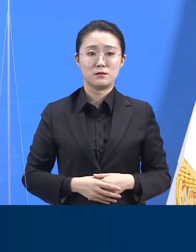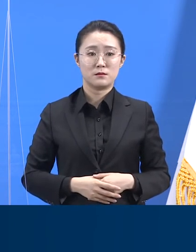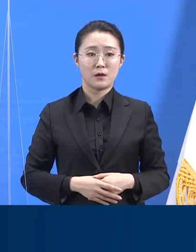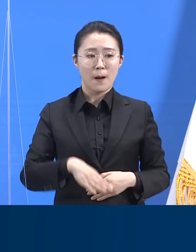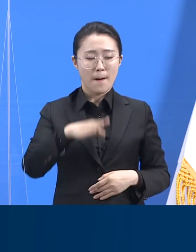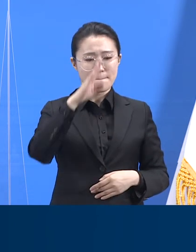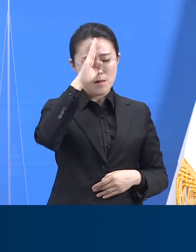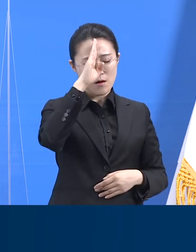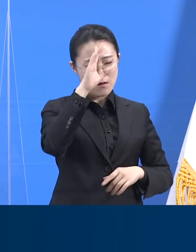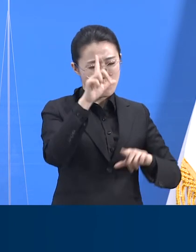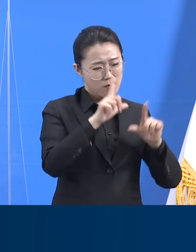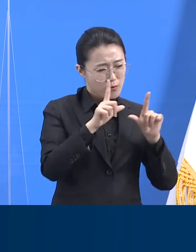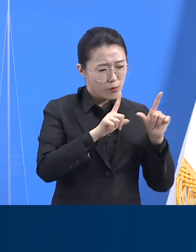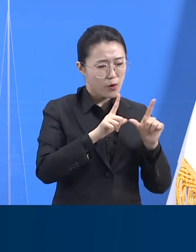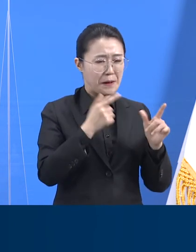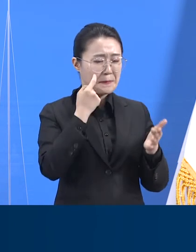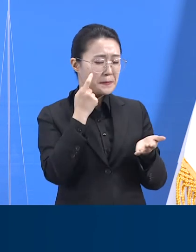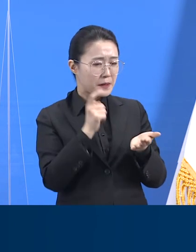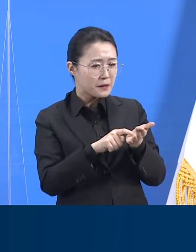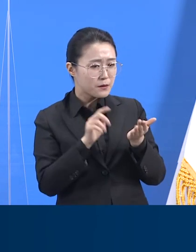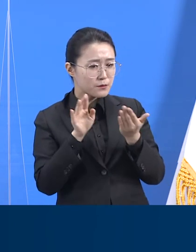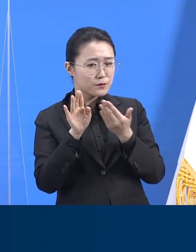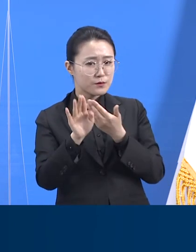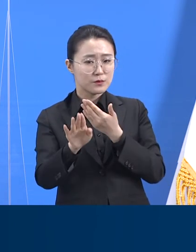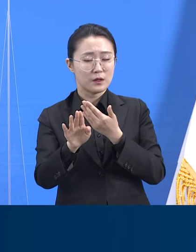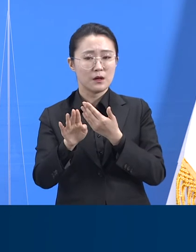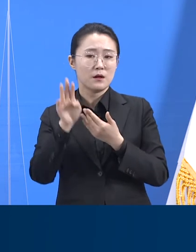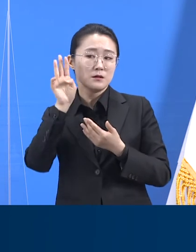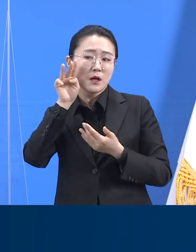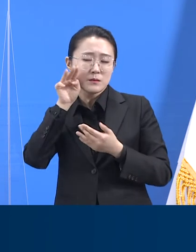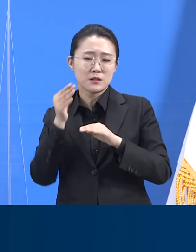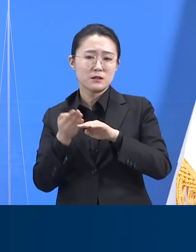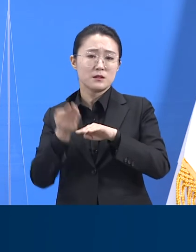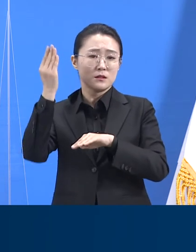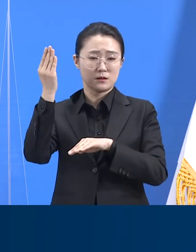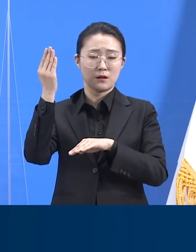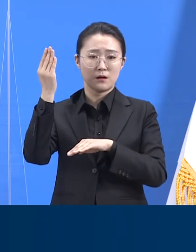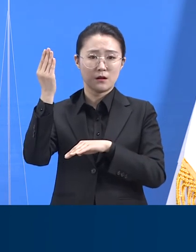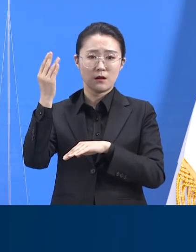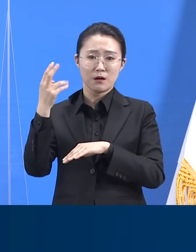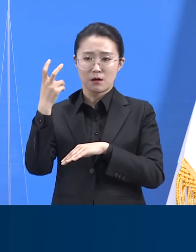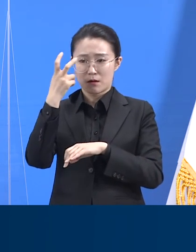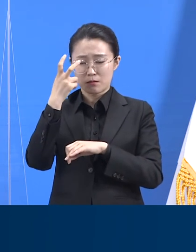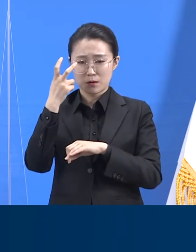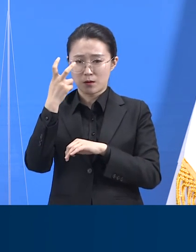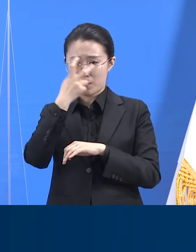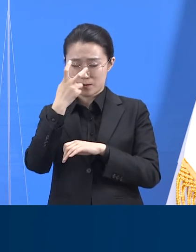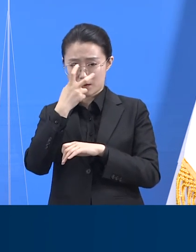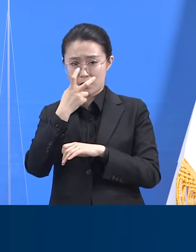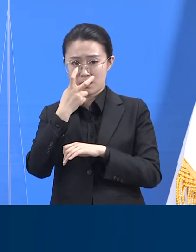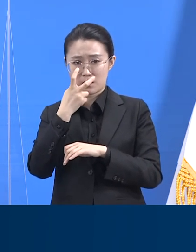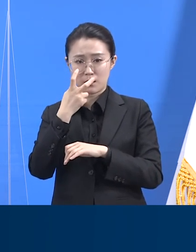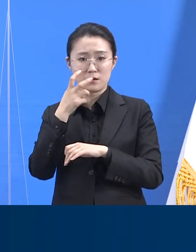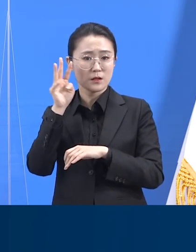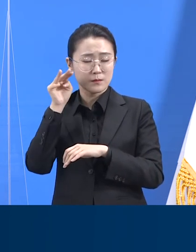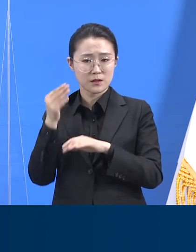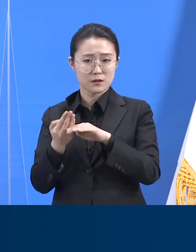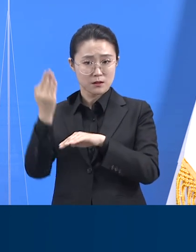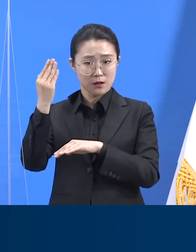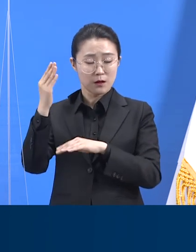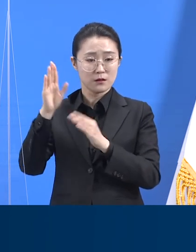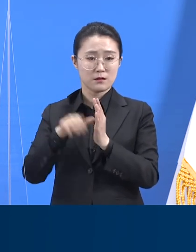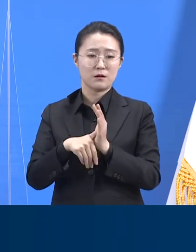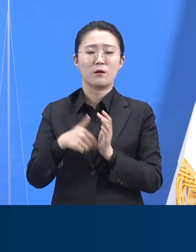확진까지 3일 이상 소요된 환자의 비율은 분석 대상 기간의 유증상자 중 54.3